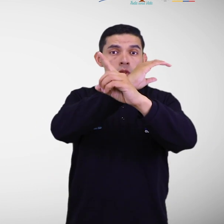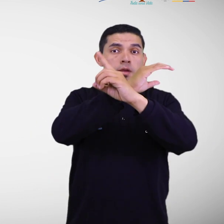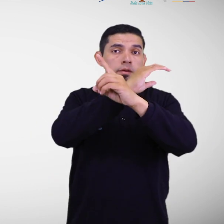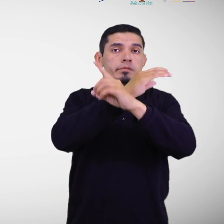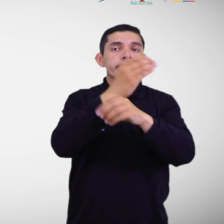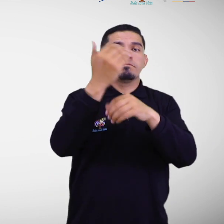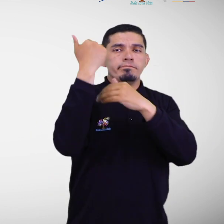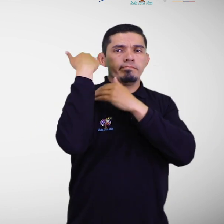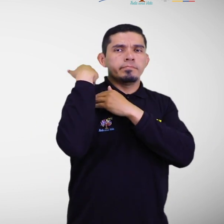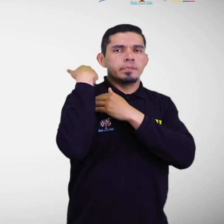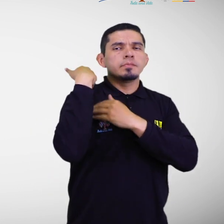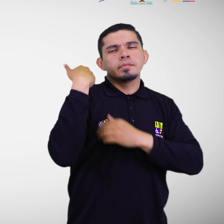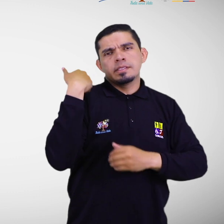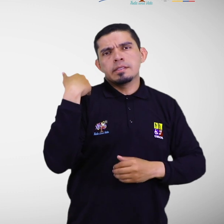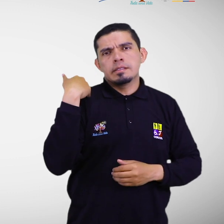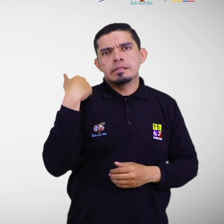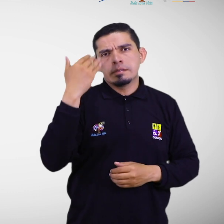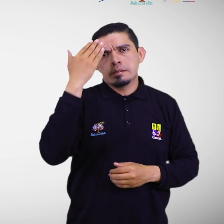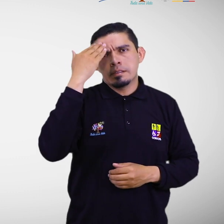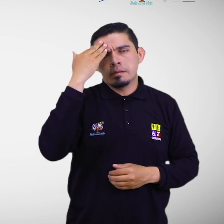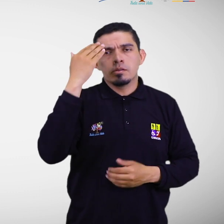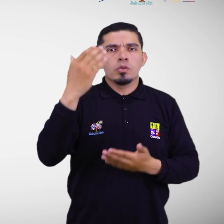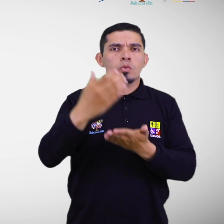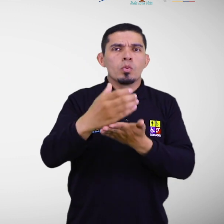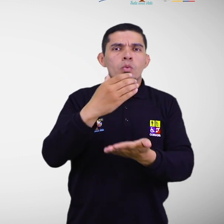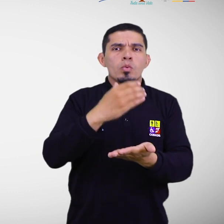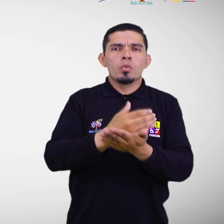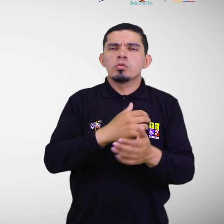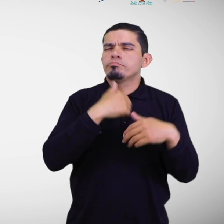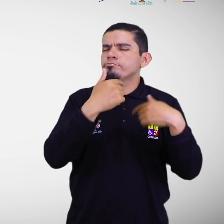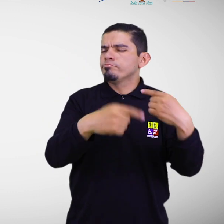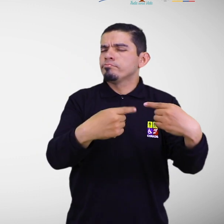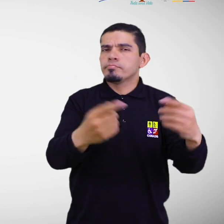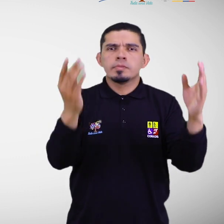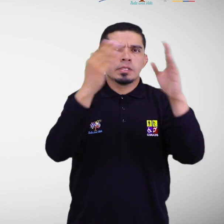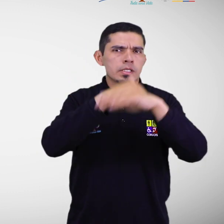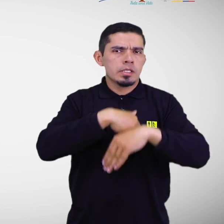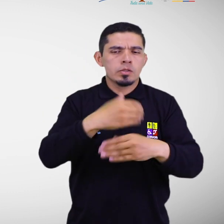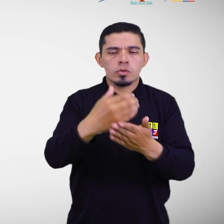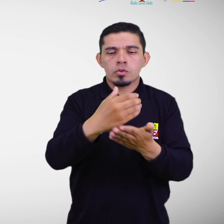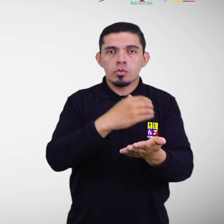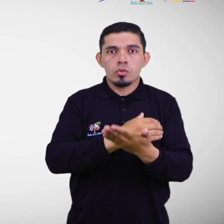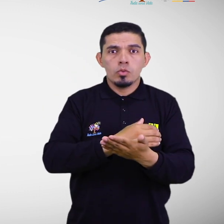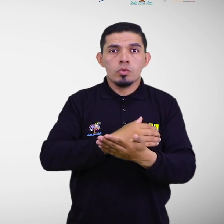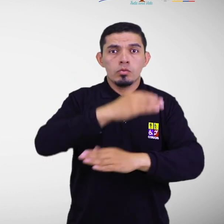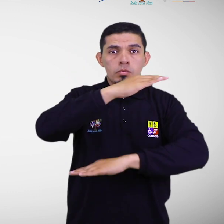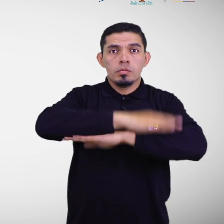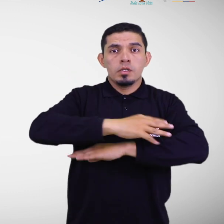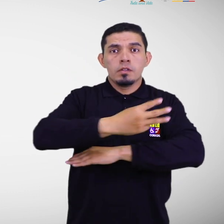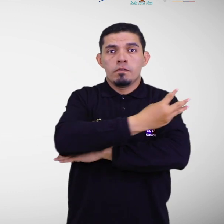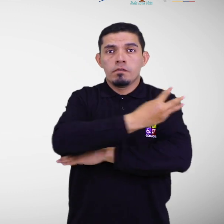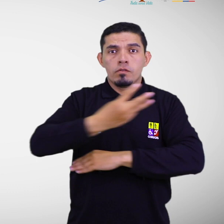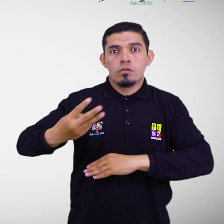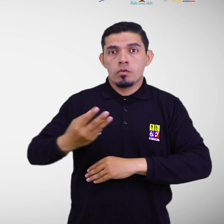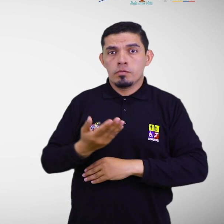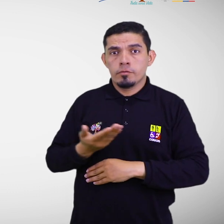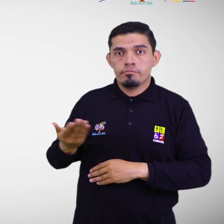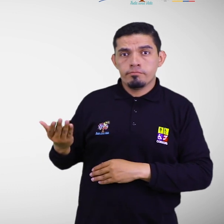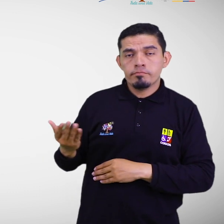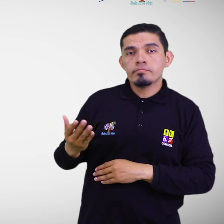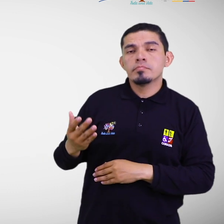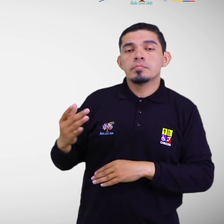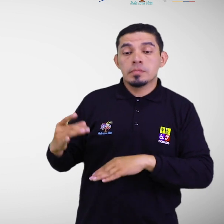Discapacidades, CONADIS, oferta de forma permanente y gratuita, cursos online en su plataforma virtual para la